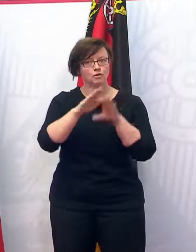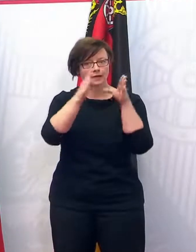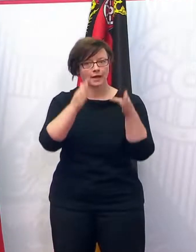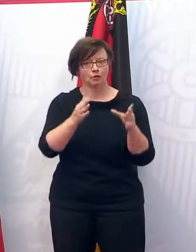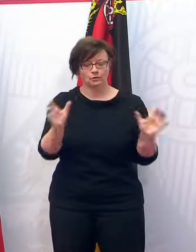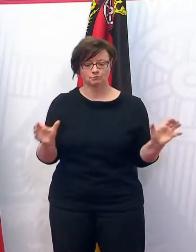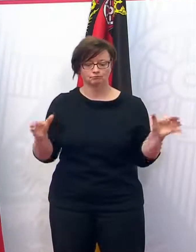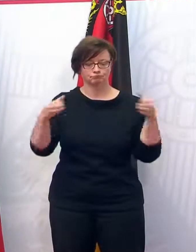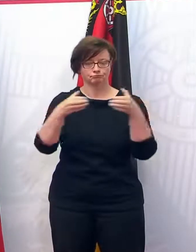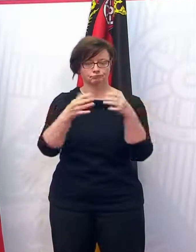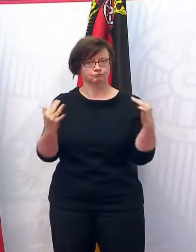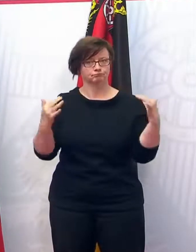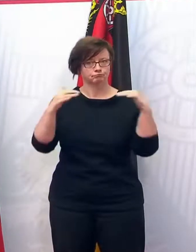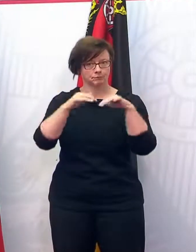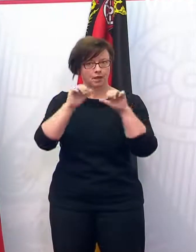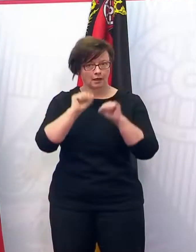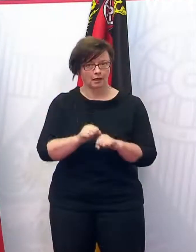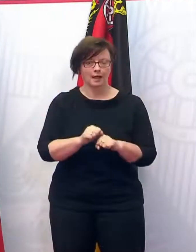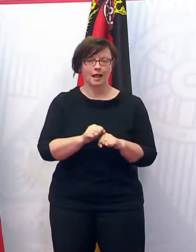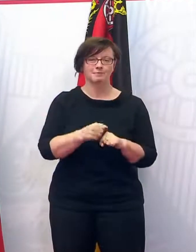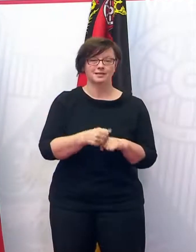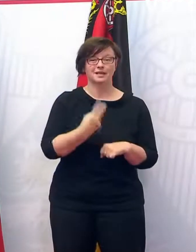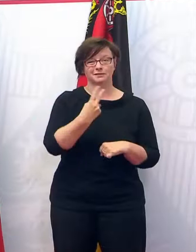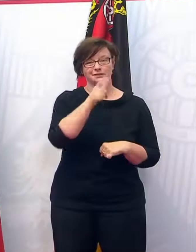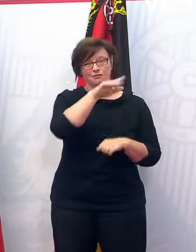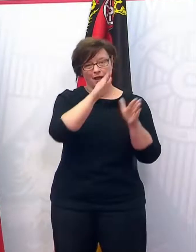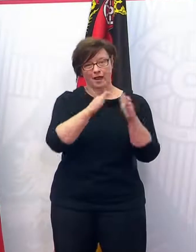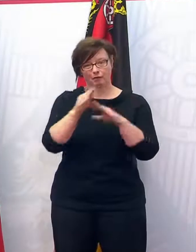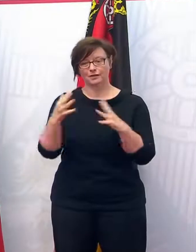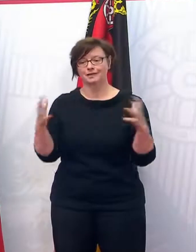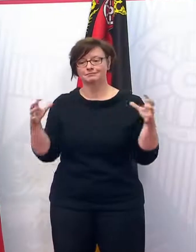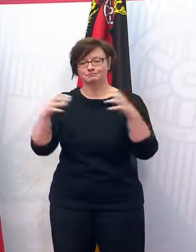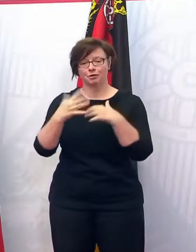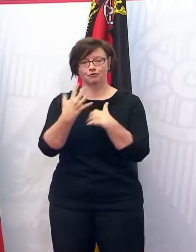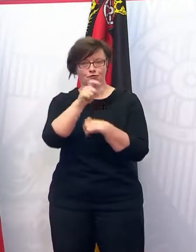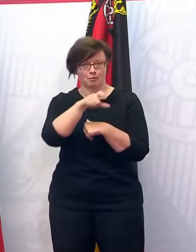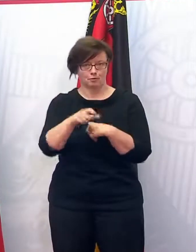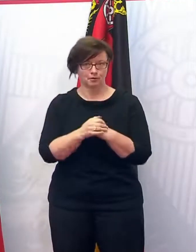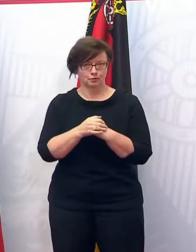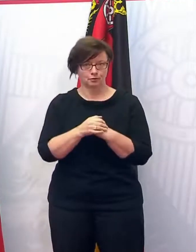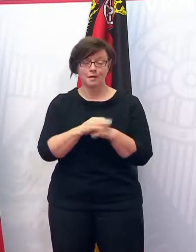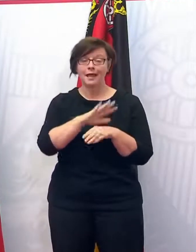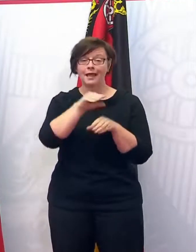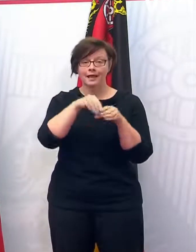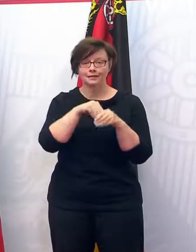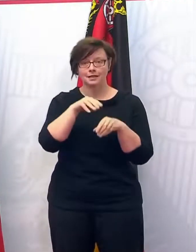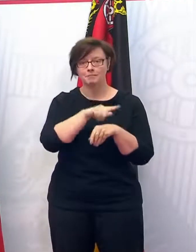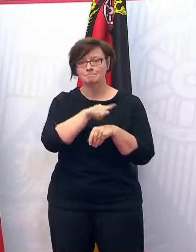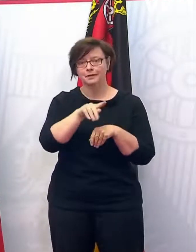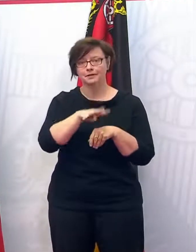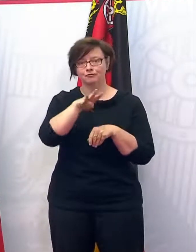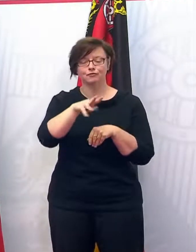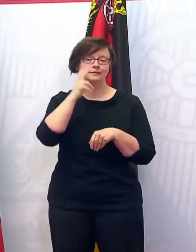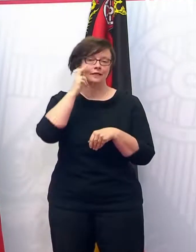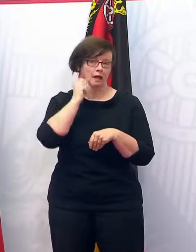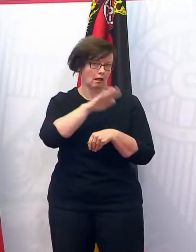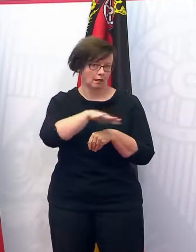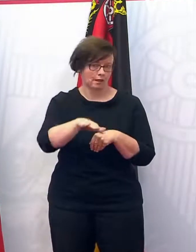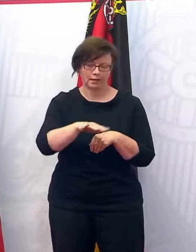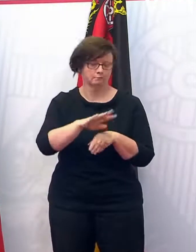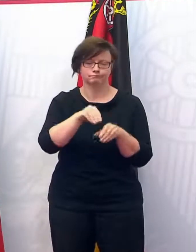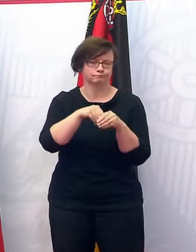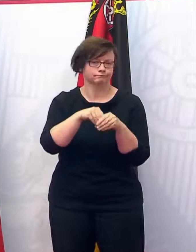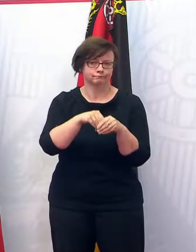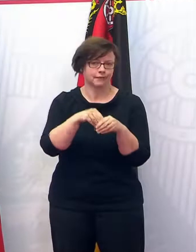Im Moment sind es ja noch fünf Personen aus zwei Haushalten. Einschließlich der 14-Jährigen, die bis 14-Jährigen Kinder werden natürlich nicht